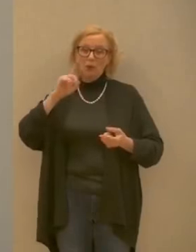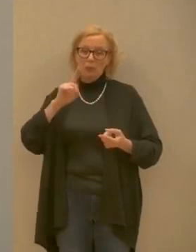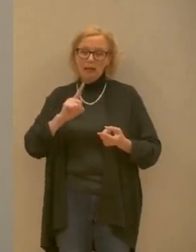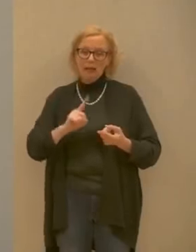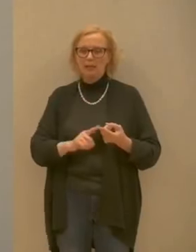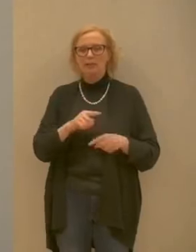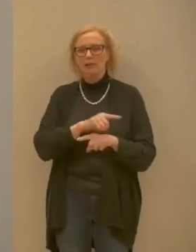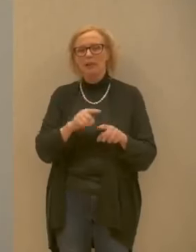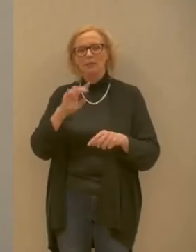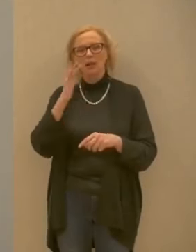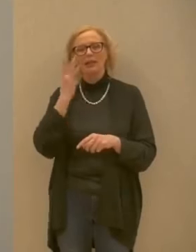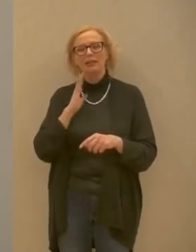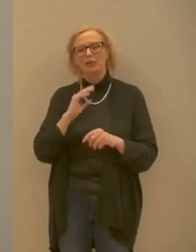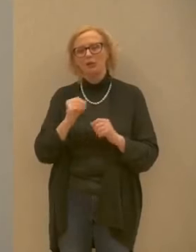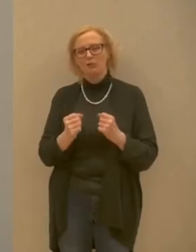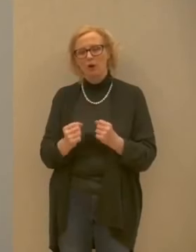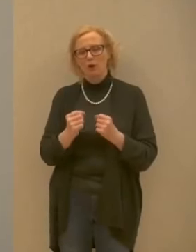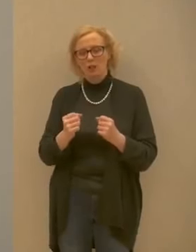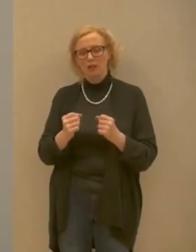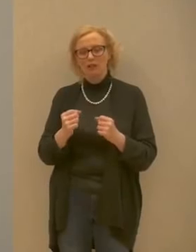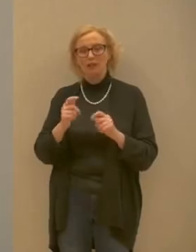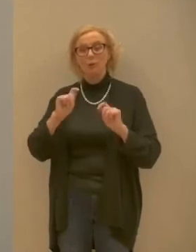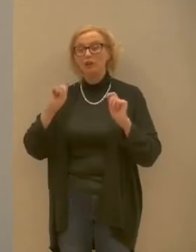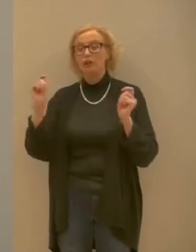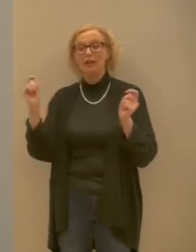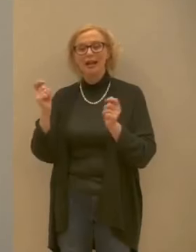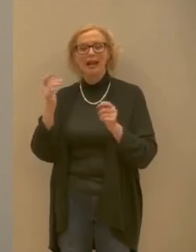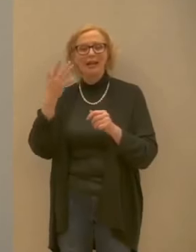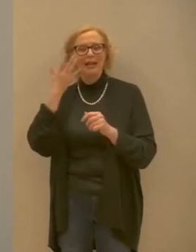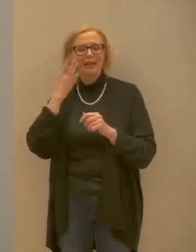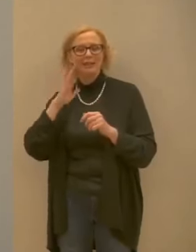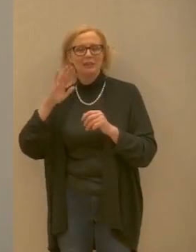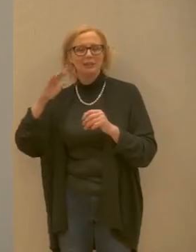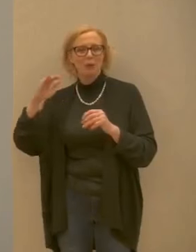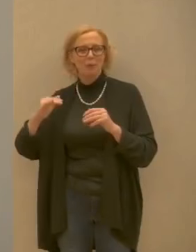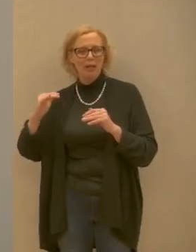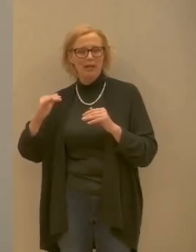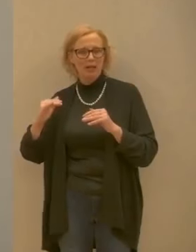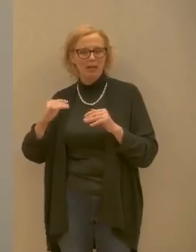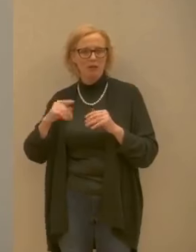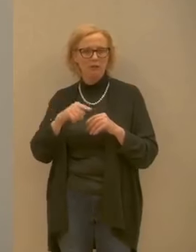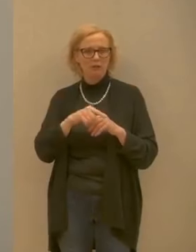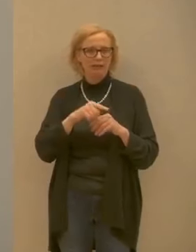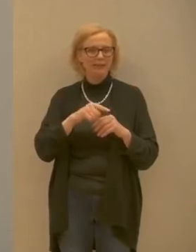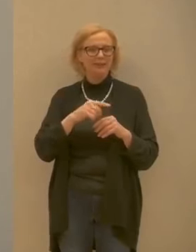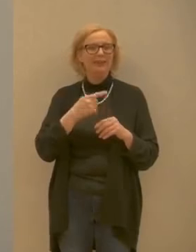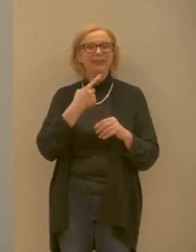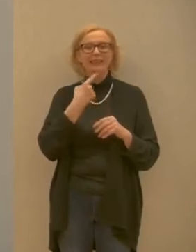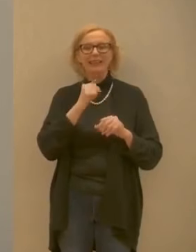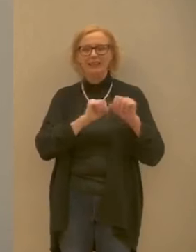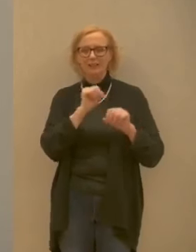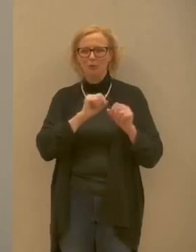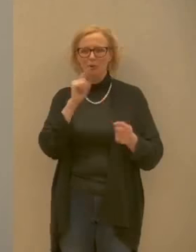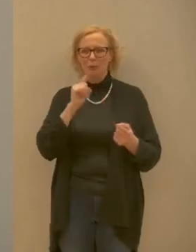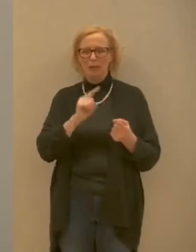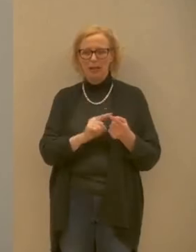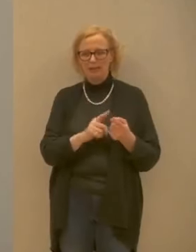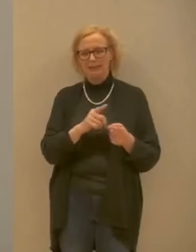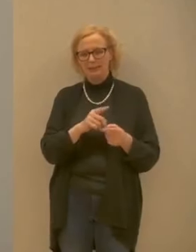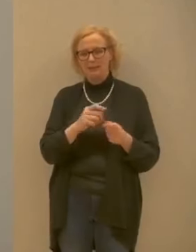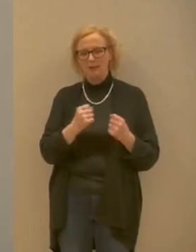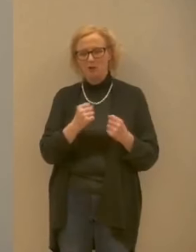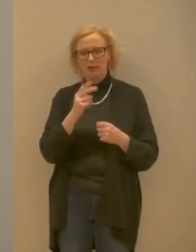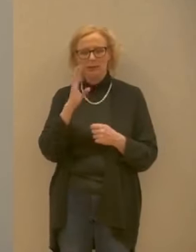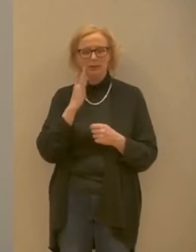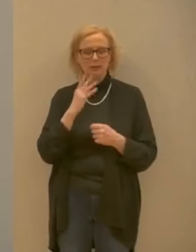più a rischio rispetto alla popolazione generale stiamo predisponendo insieme ai colleghi alla dottoressa Franchin che